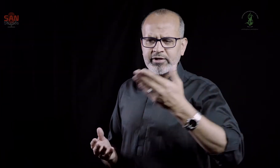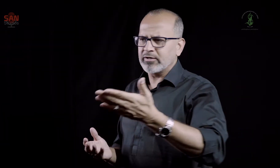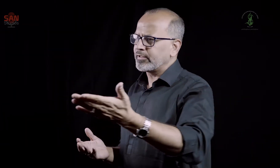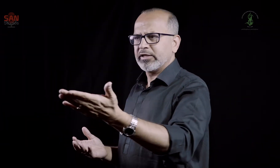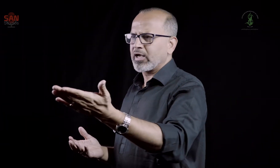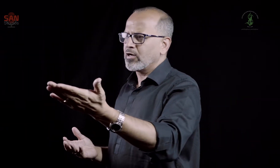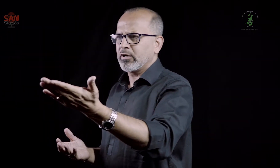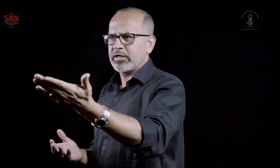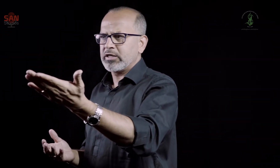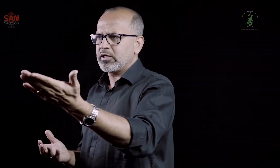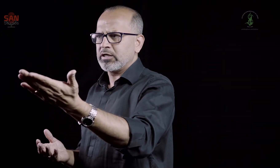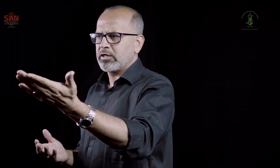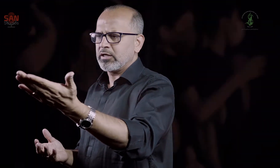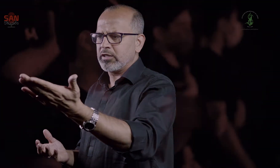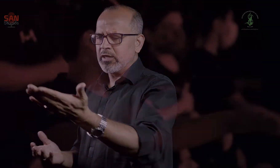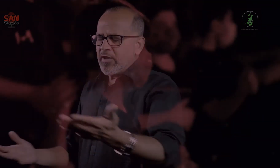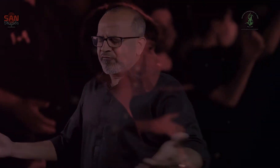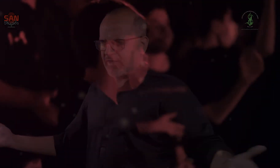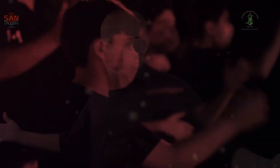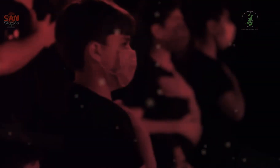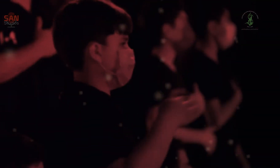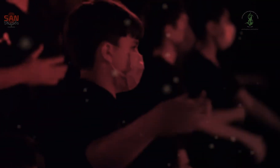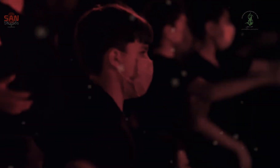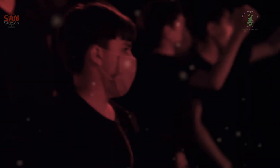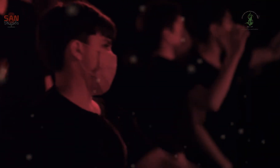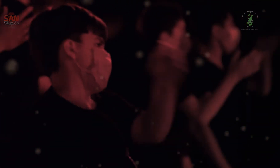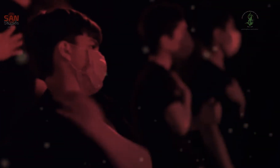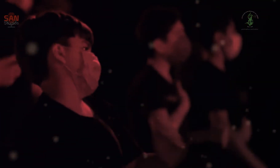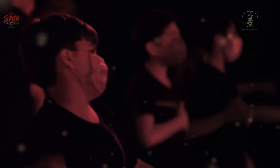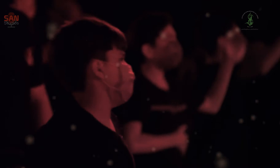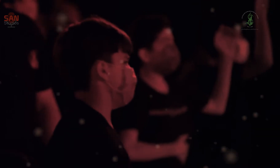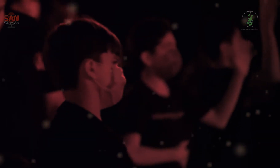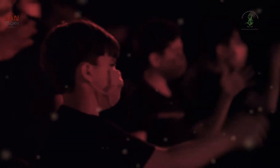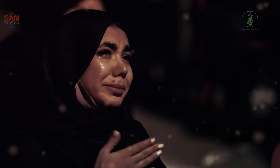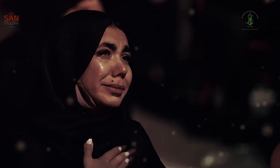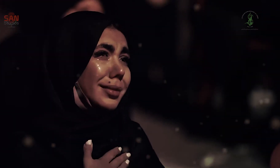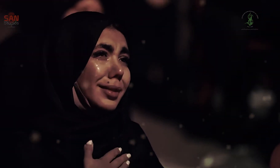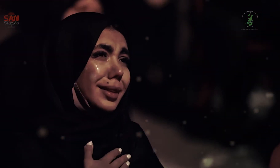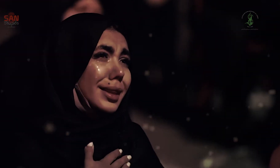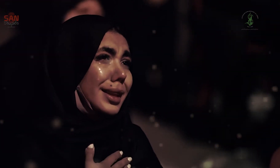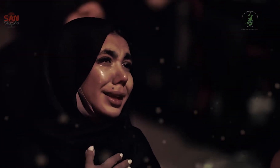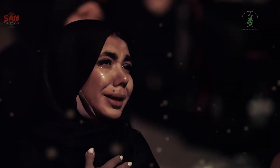نہ دکھائی پیزا نے خبر غم کی یہ